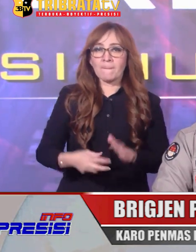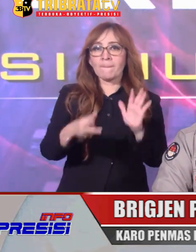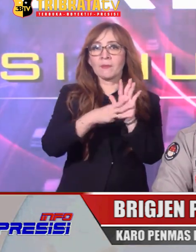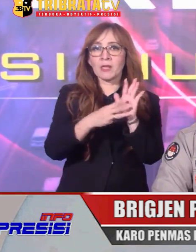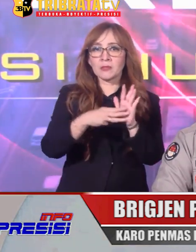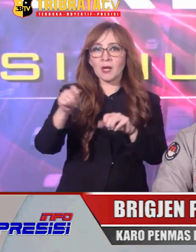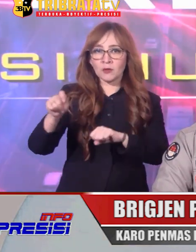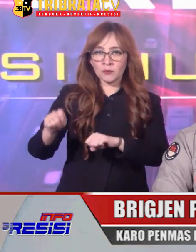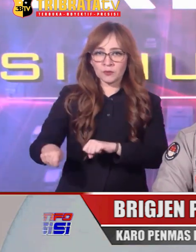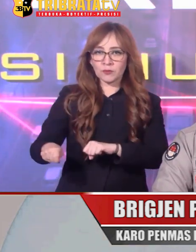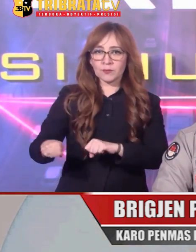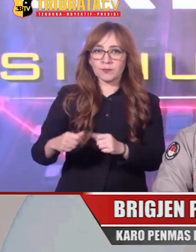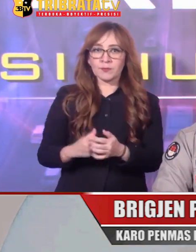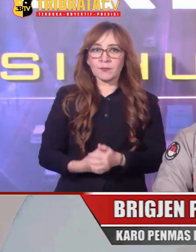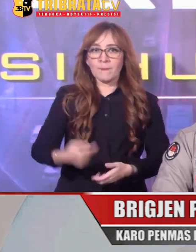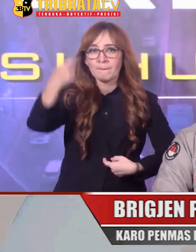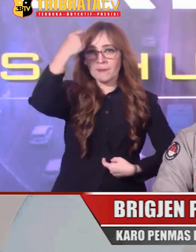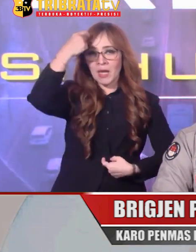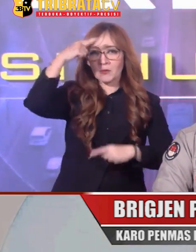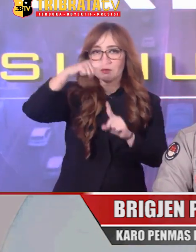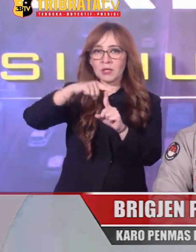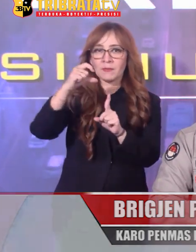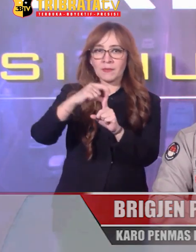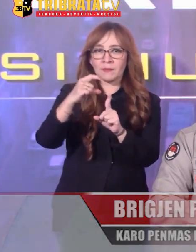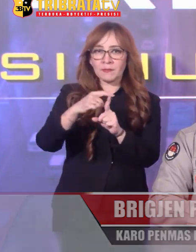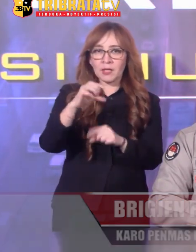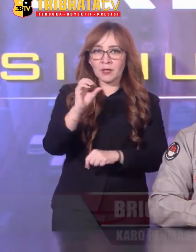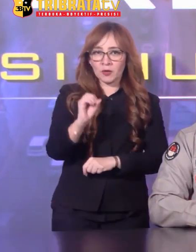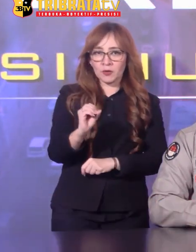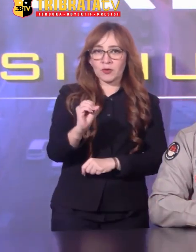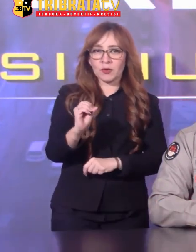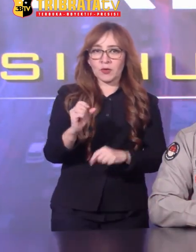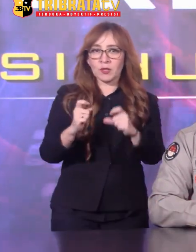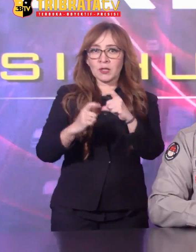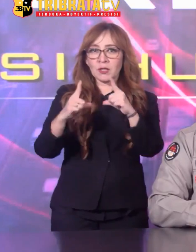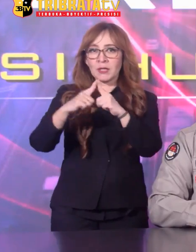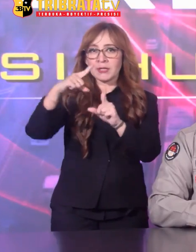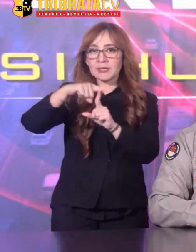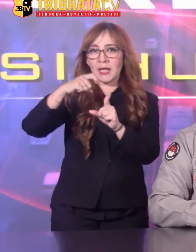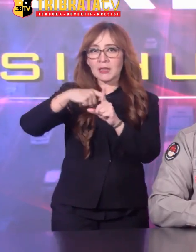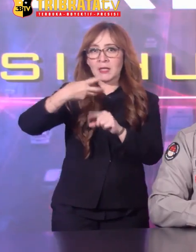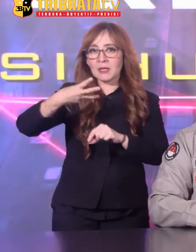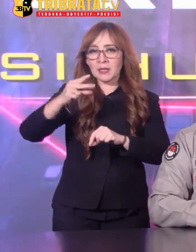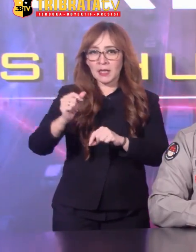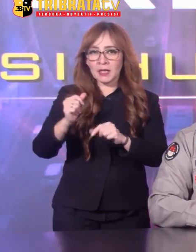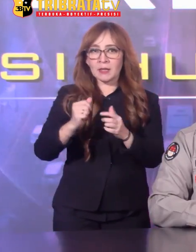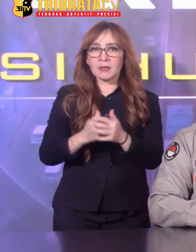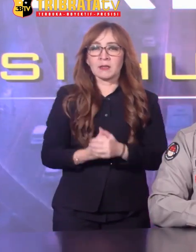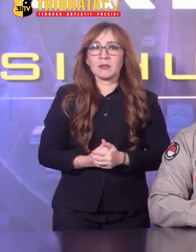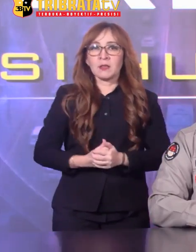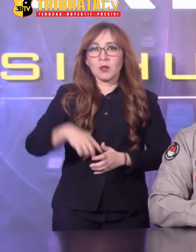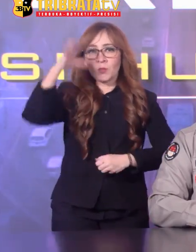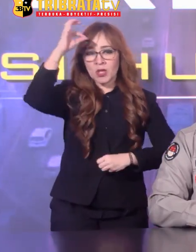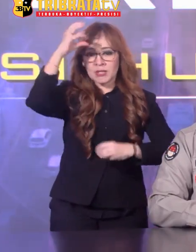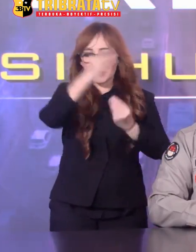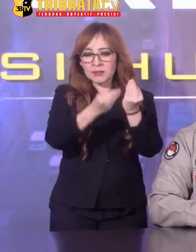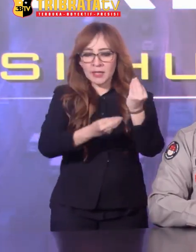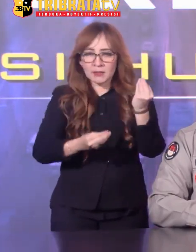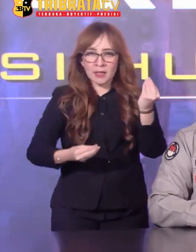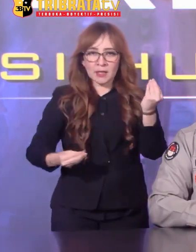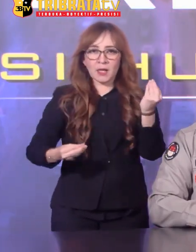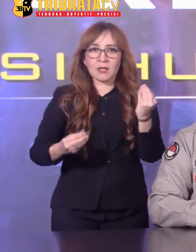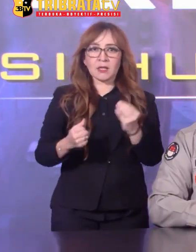penanganan hukum terhadap Pelaku TPPO Satkar Bariskem Polri Dan Polda Jajaran